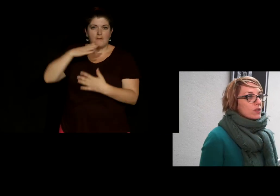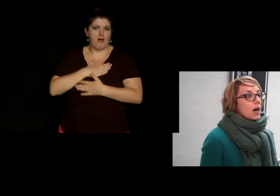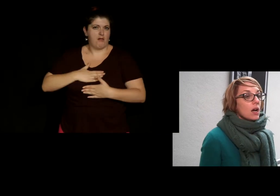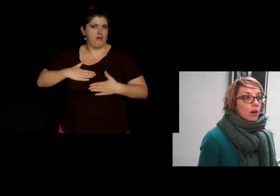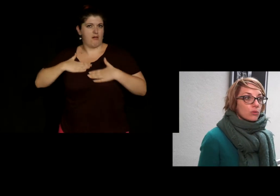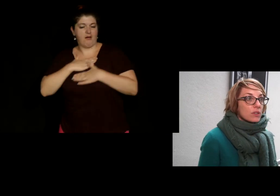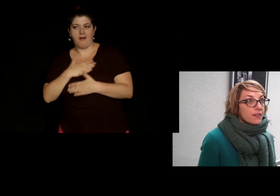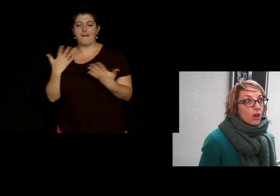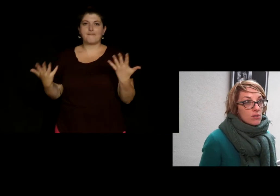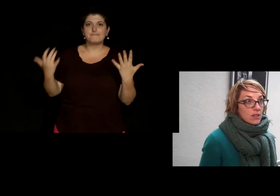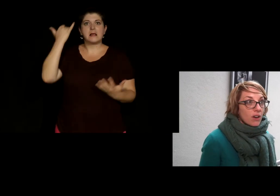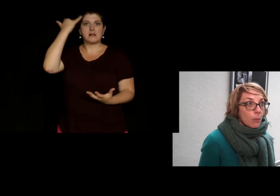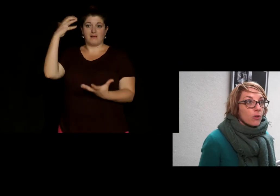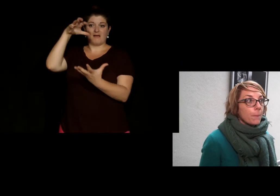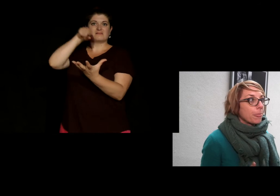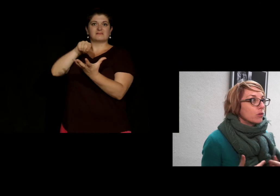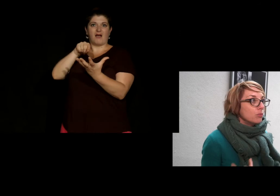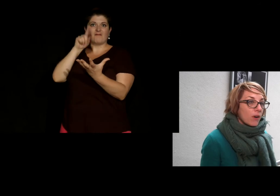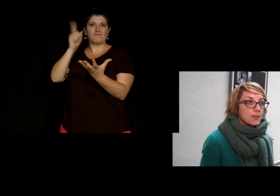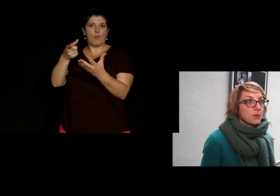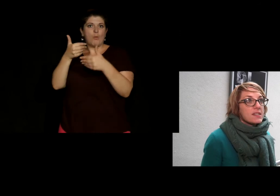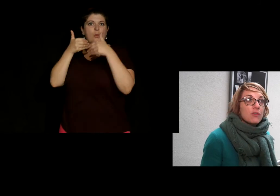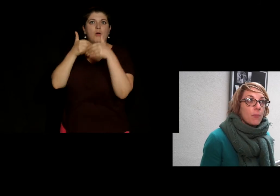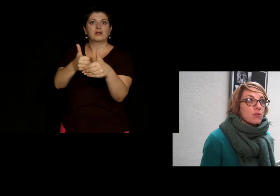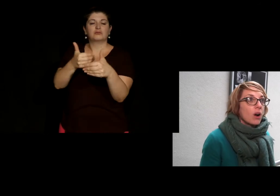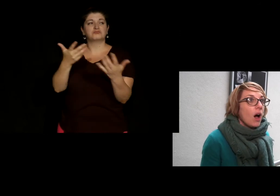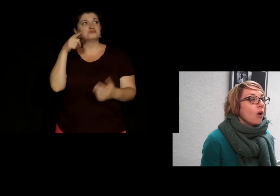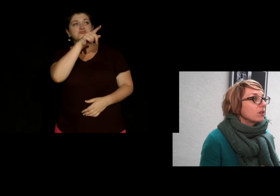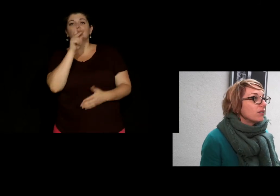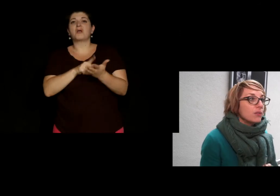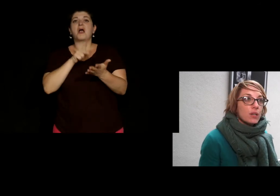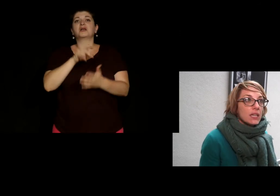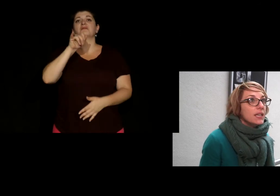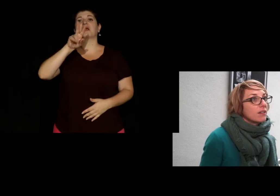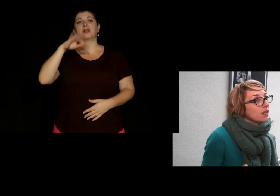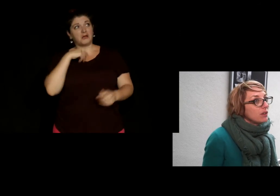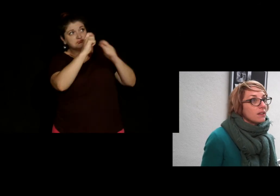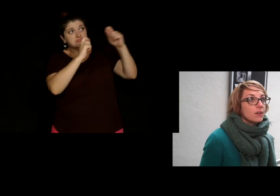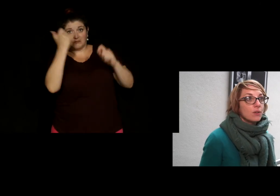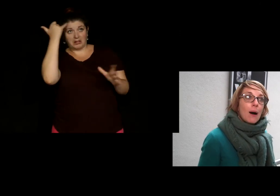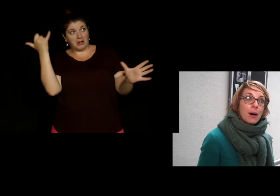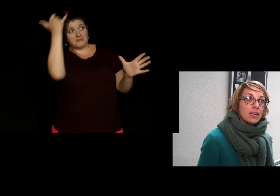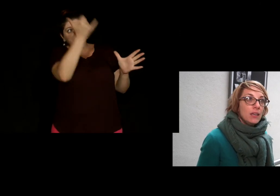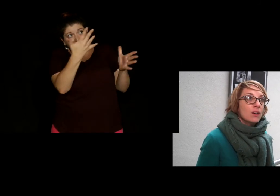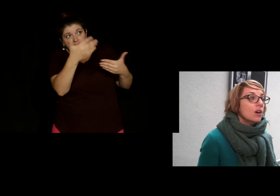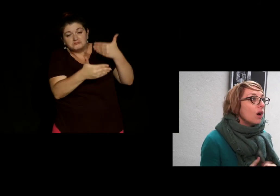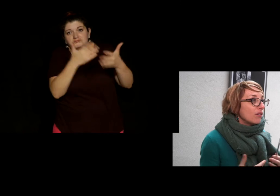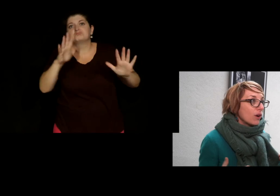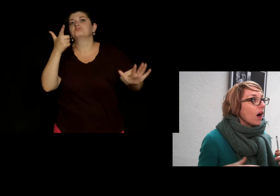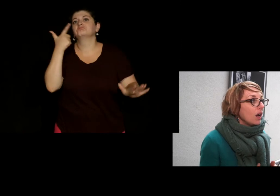ça Donc l'idée, ce serait vraiment de pouvoir exporter cette formation-là On avait évoqué l'idée avec l'IVT à Paris Là,